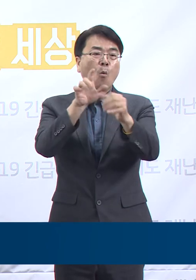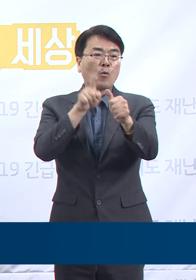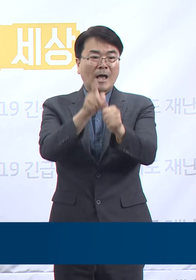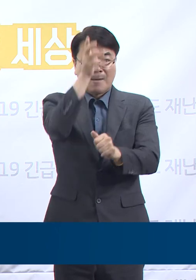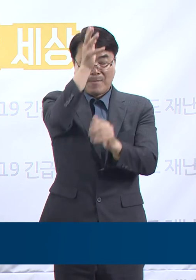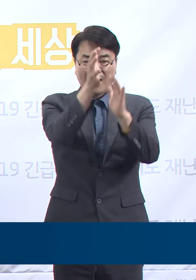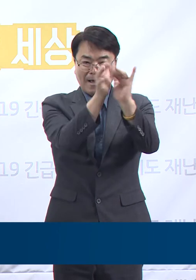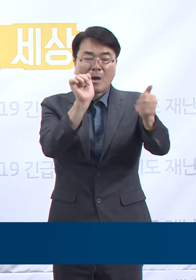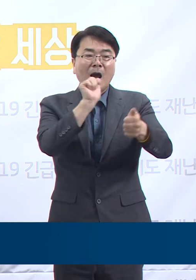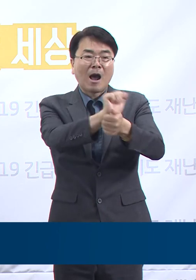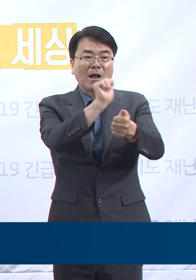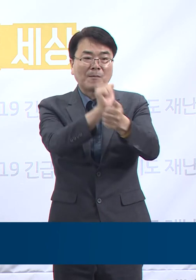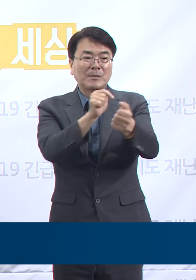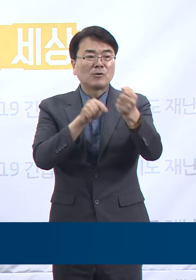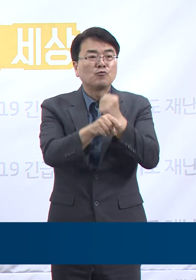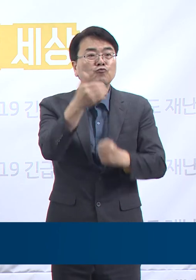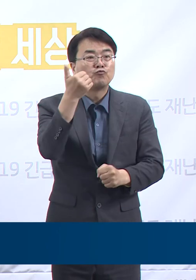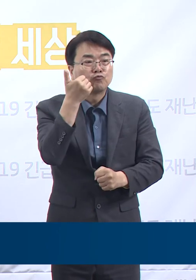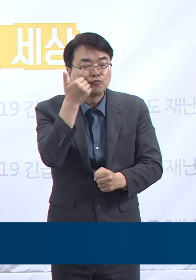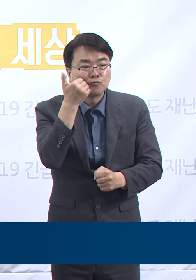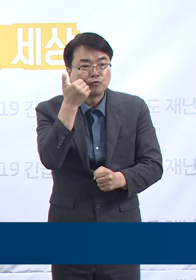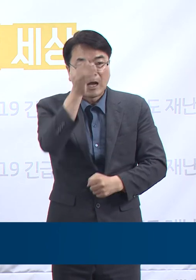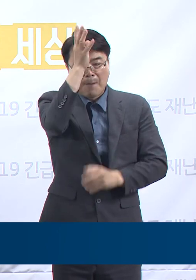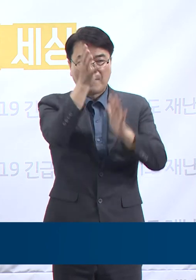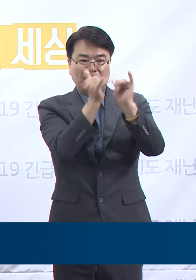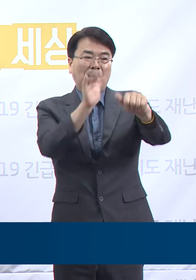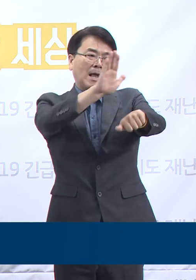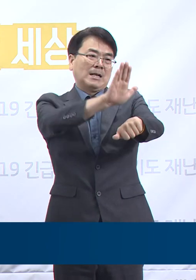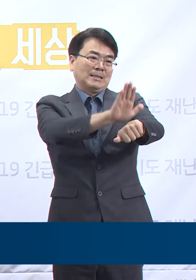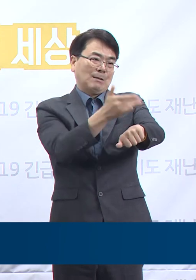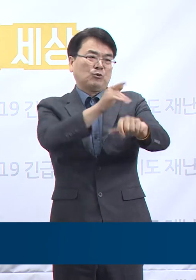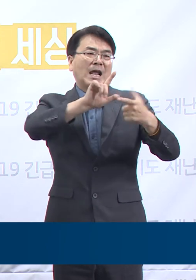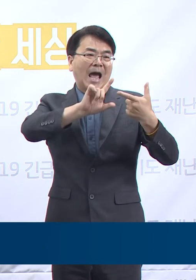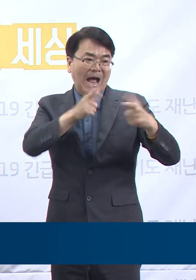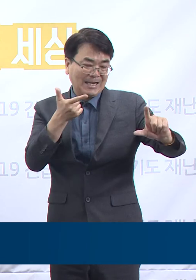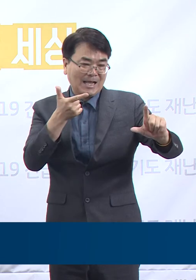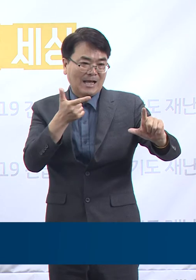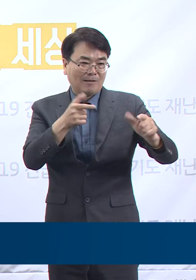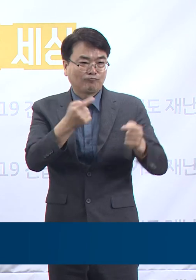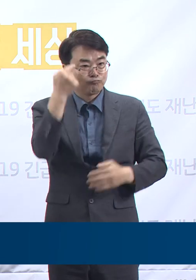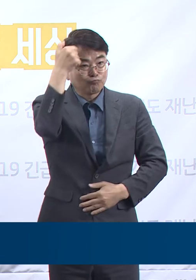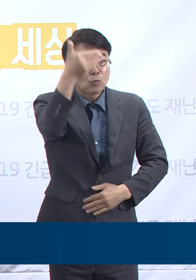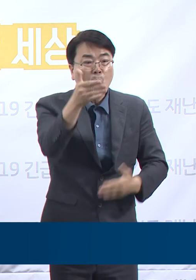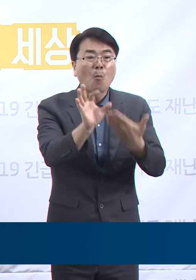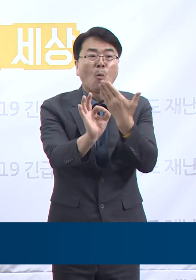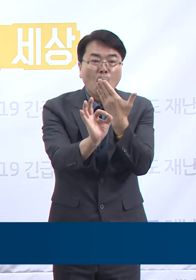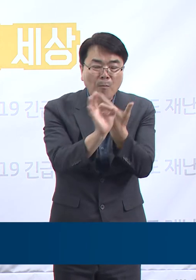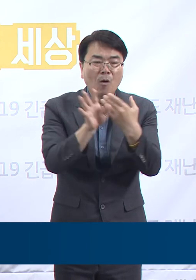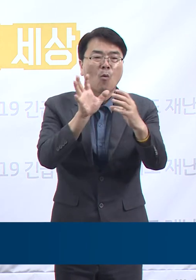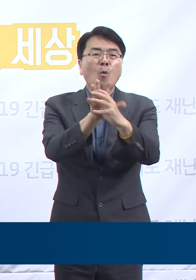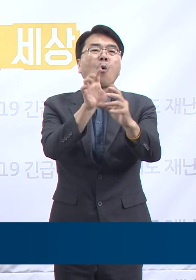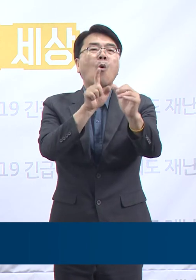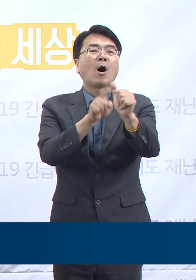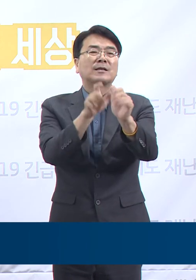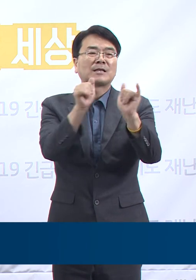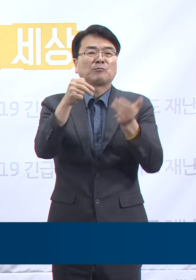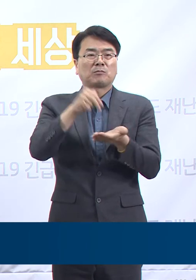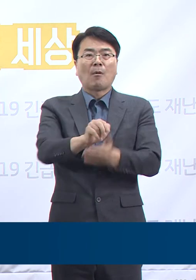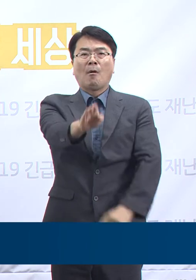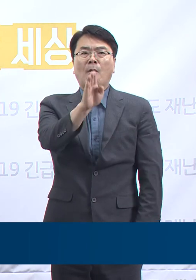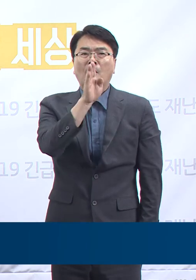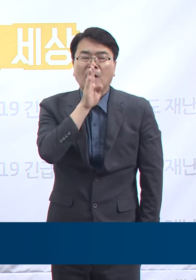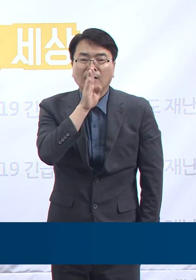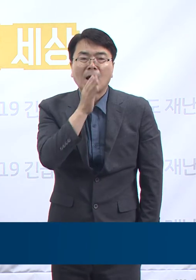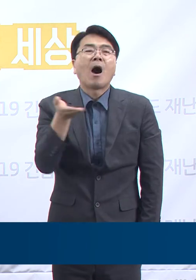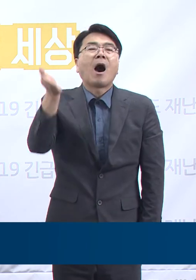감염된 것은 환자 자신의 잘못이 아니다는 문항에 대해서는 확진자의 60%가 그렇다라고 답했지만